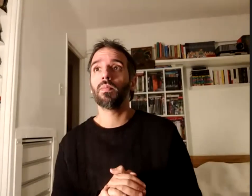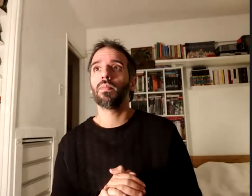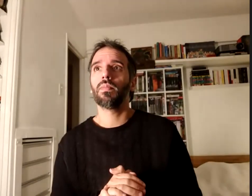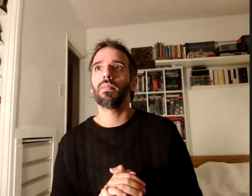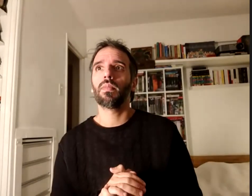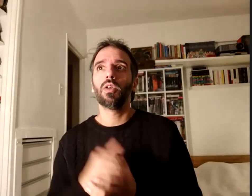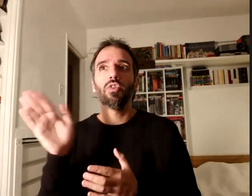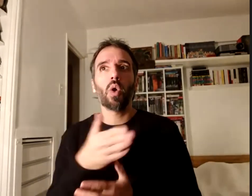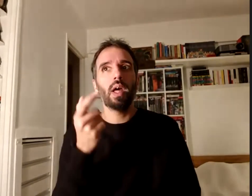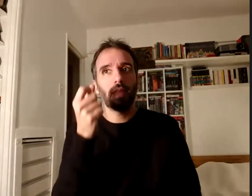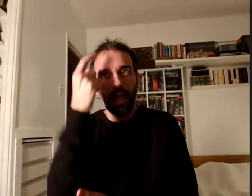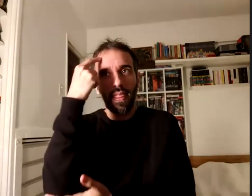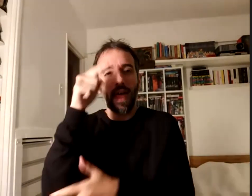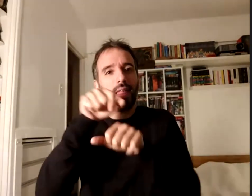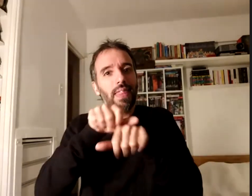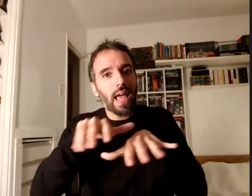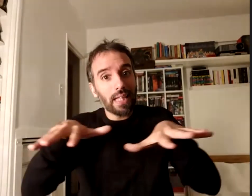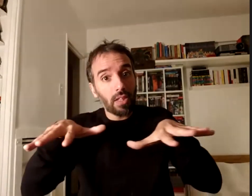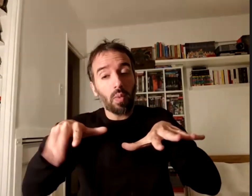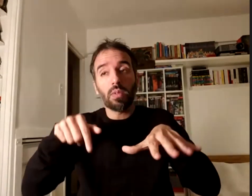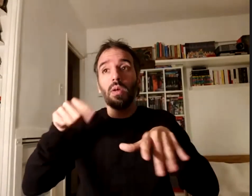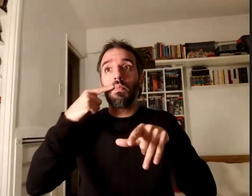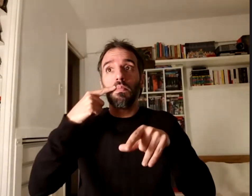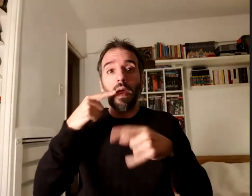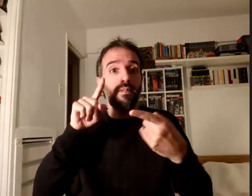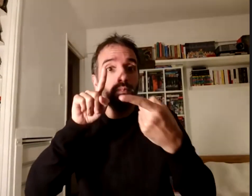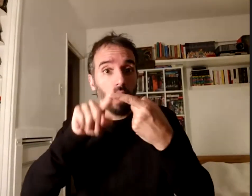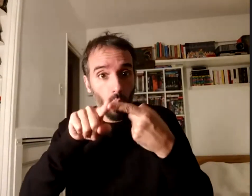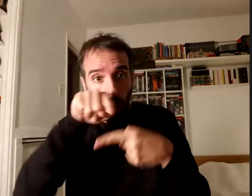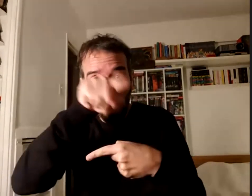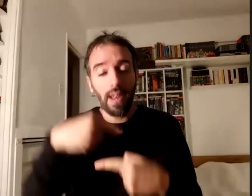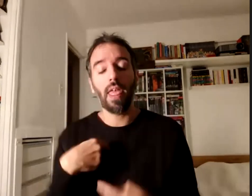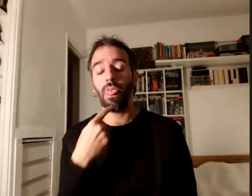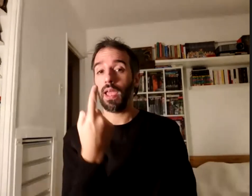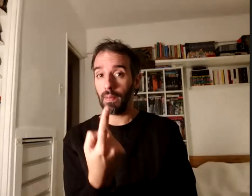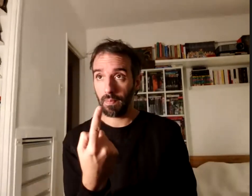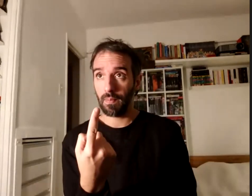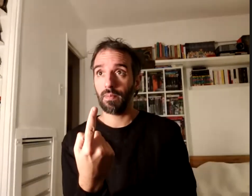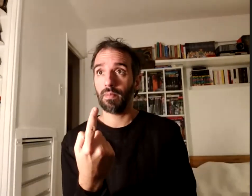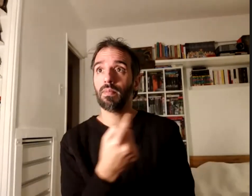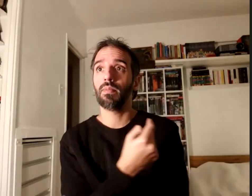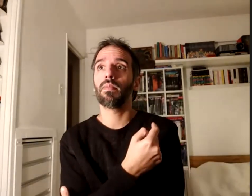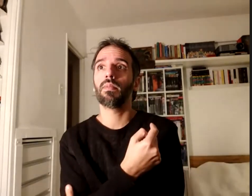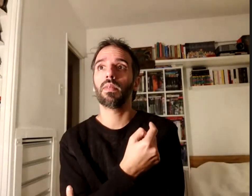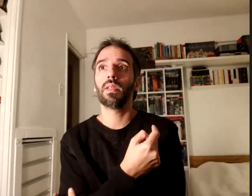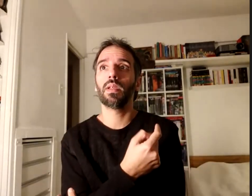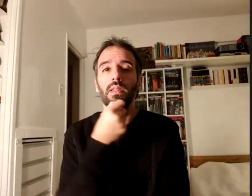extensión cuando me vinculé les dije pero si esto hubiese existido desde siempre